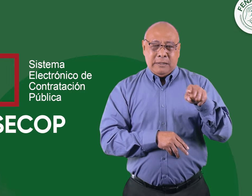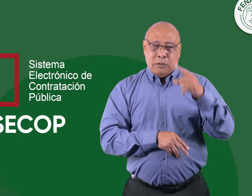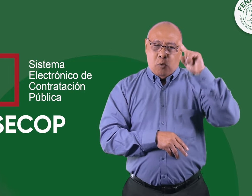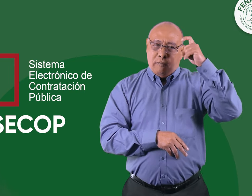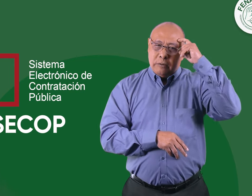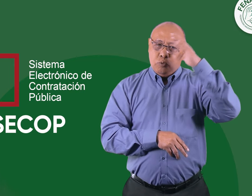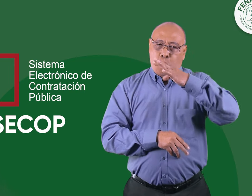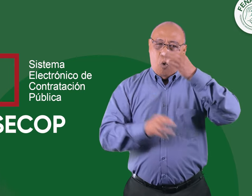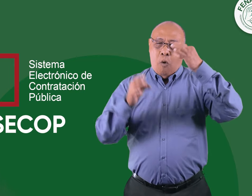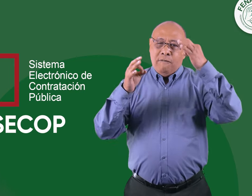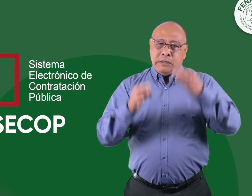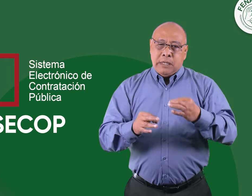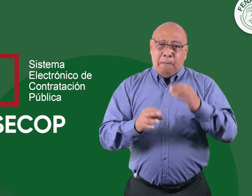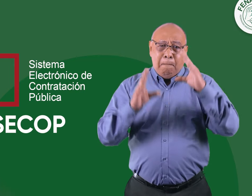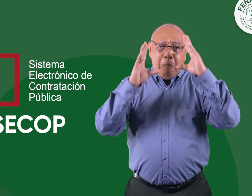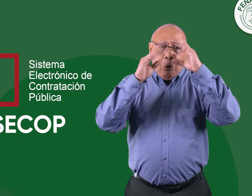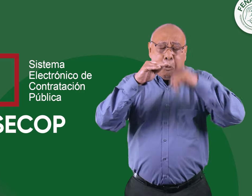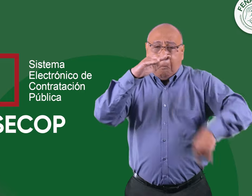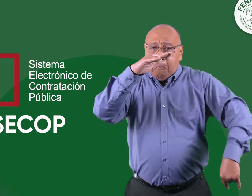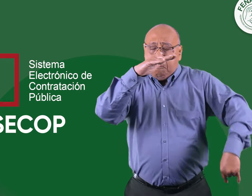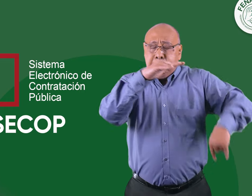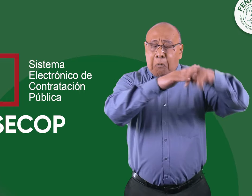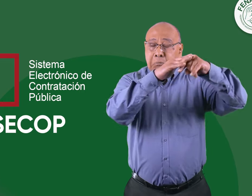Contratación Pública donde se abrió la licitación.